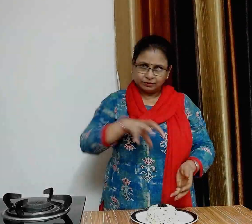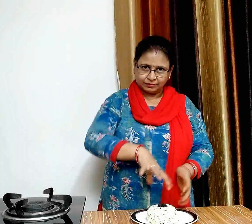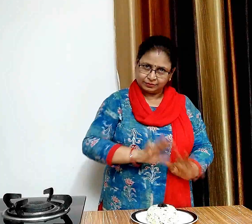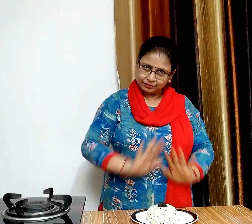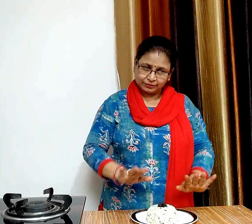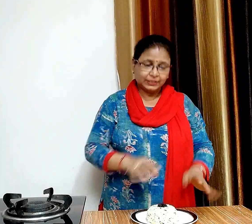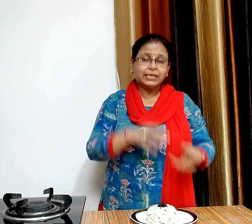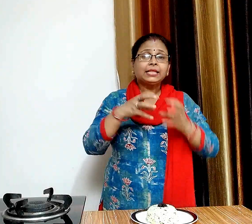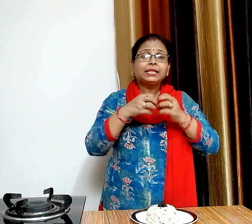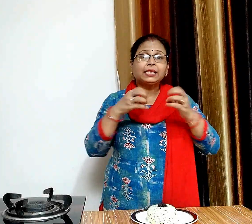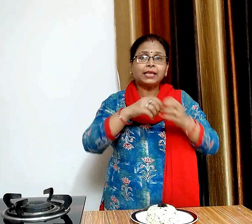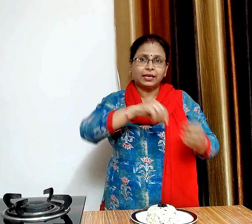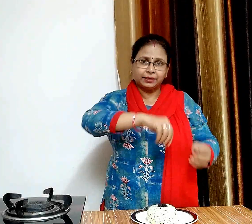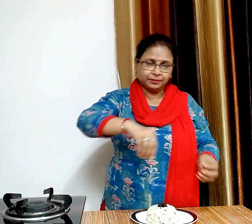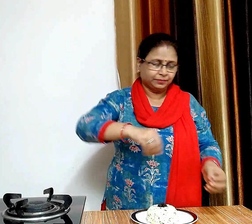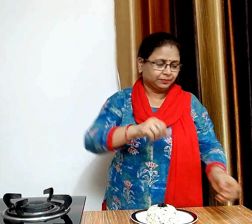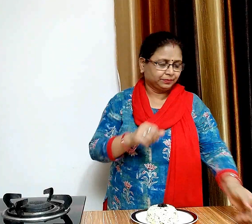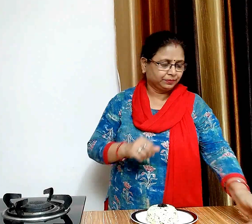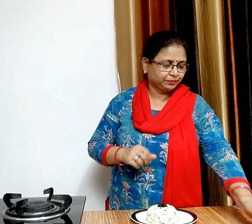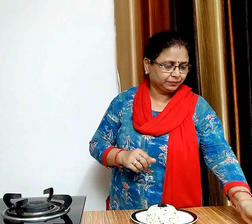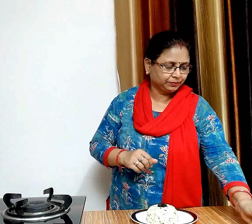अब इसे धनिय के पत्ते से गानिश कर लेंगे